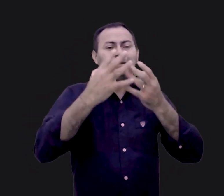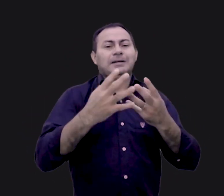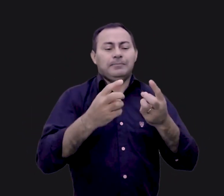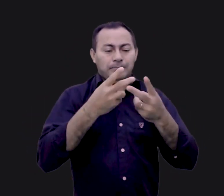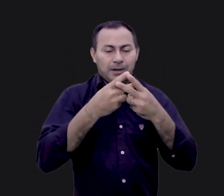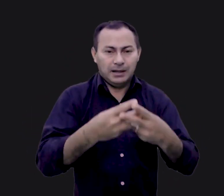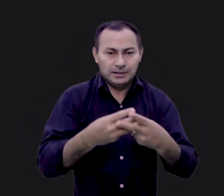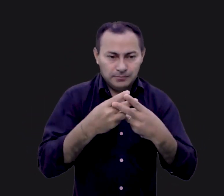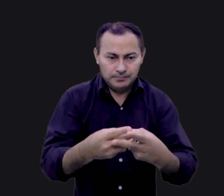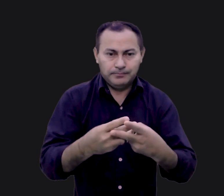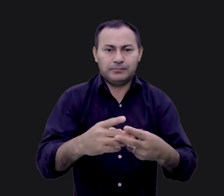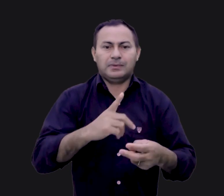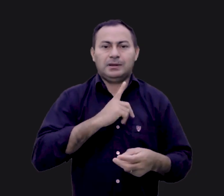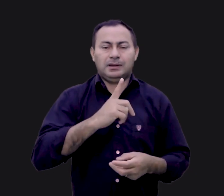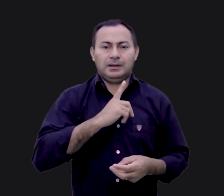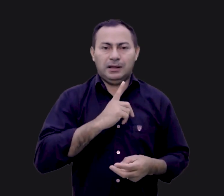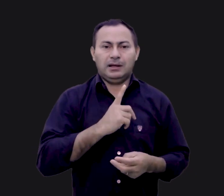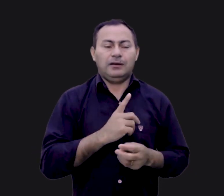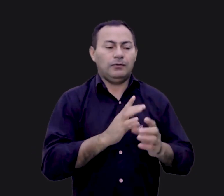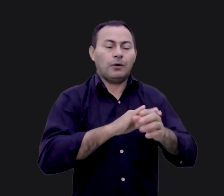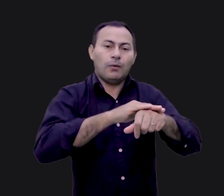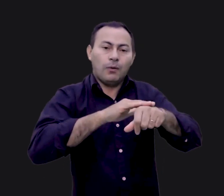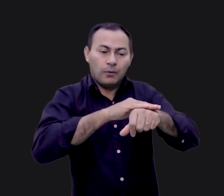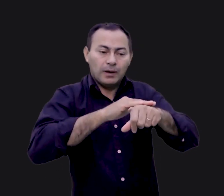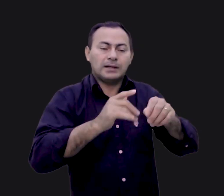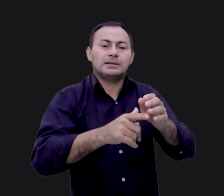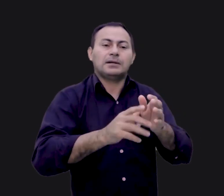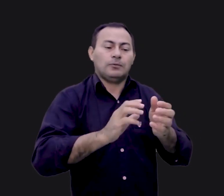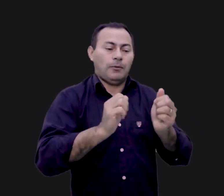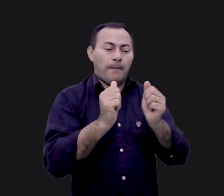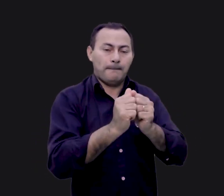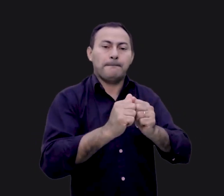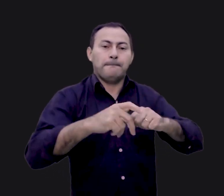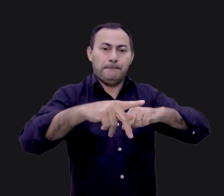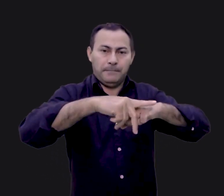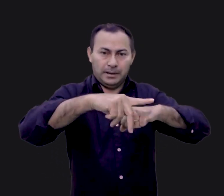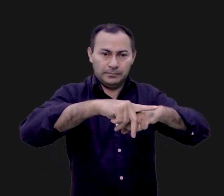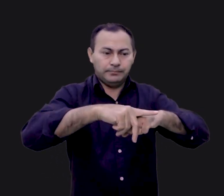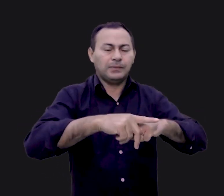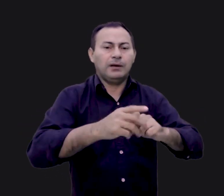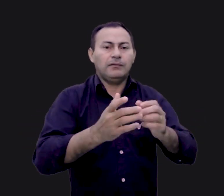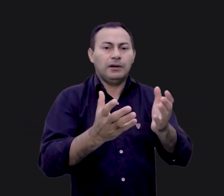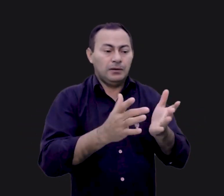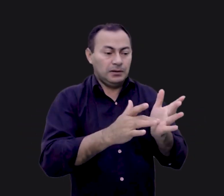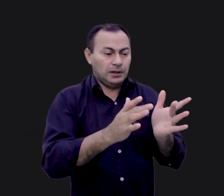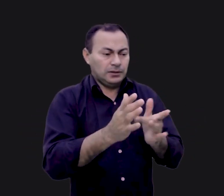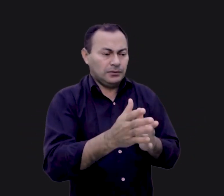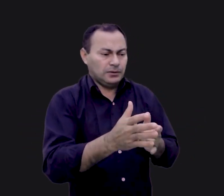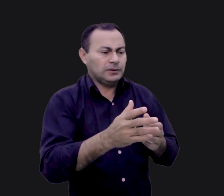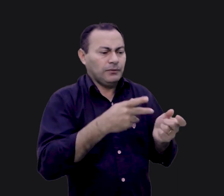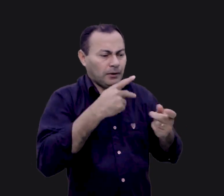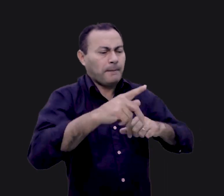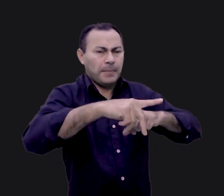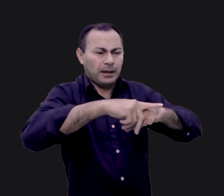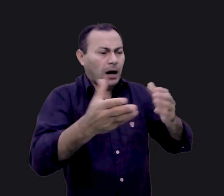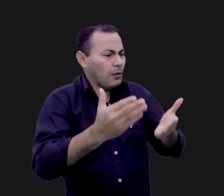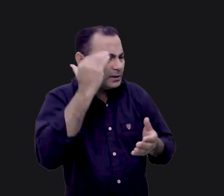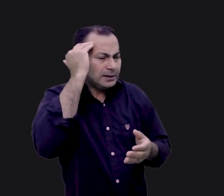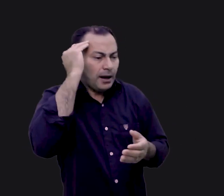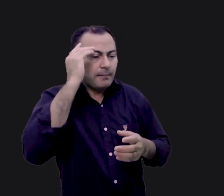paciente. Ele teve um grande diálogo com Pedro. Ele disse, agora você não entende o eu estou fazendo, mas você